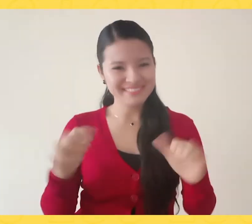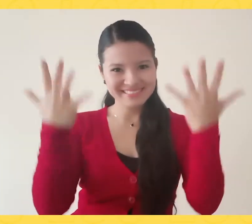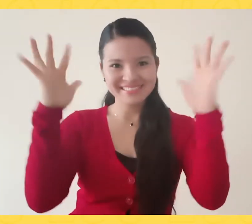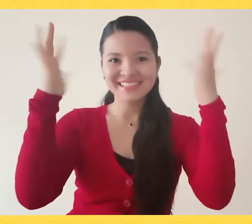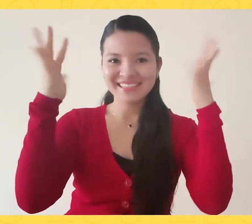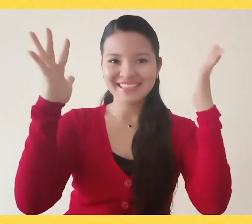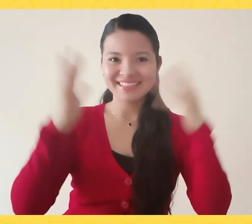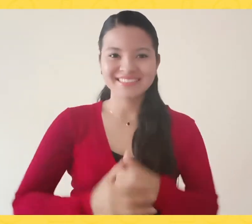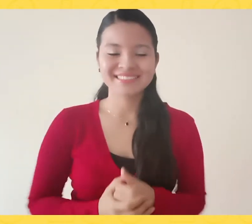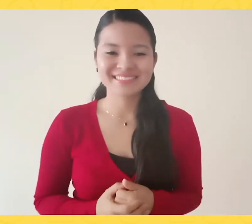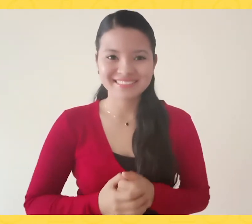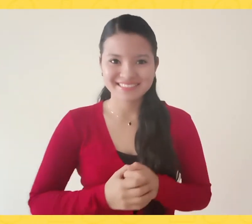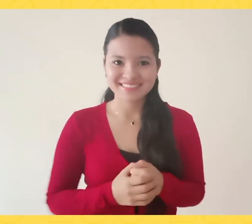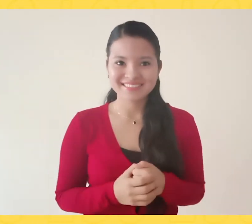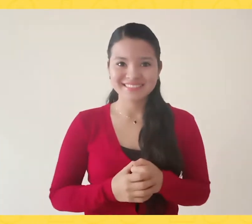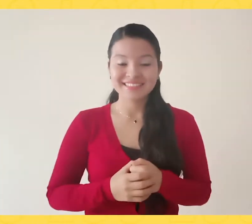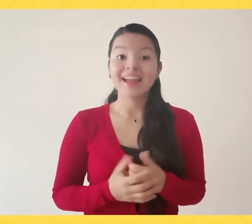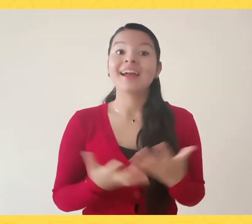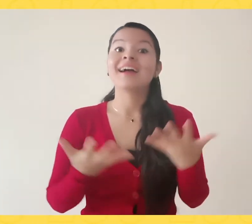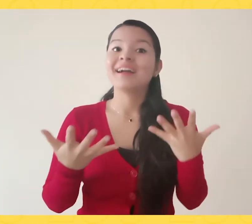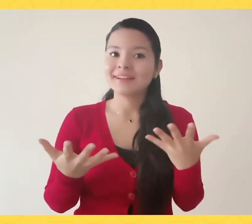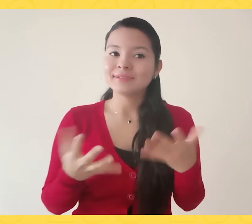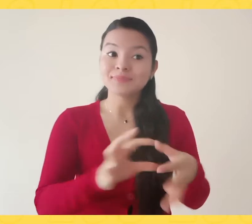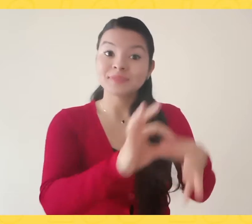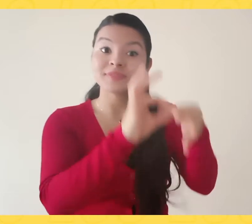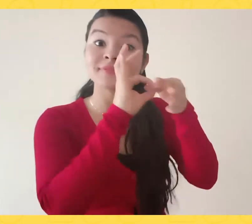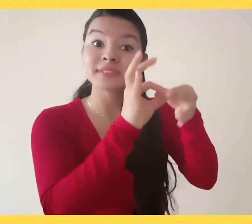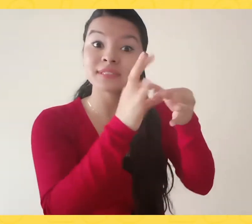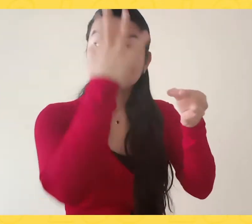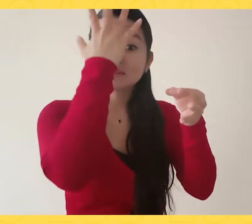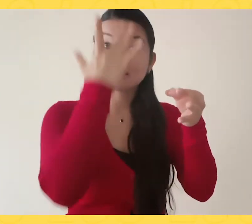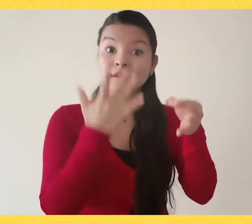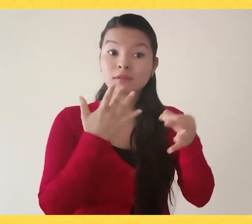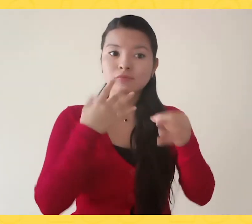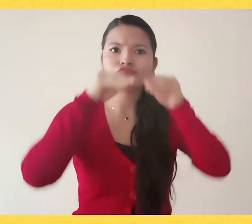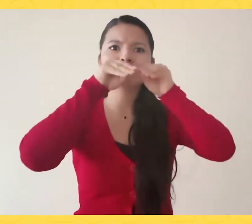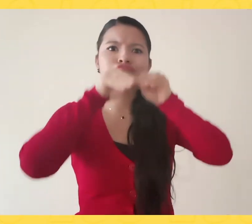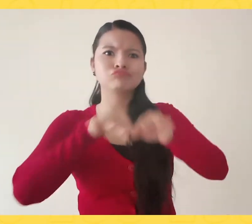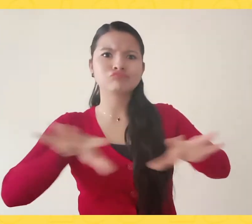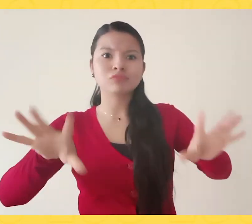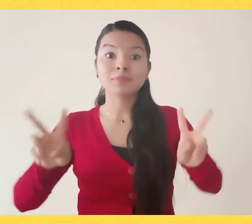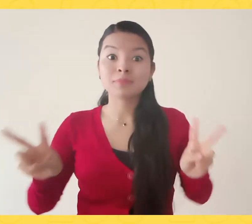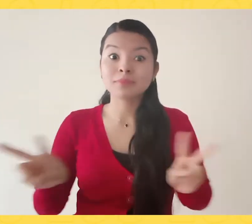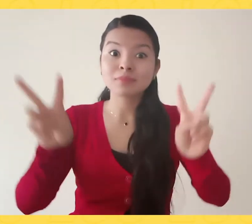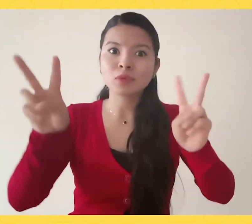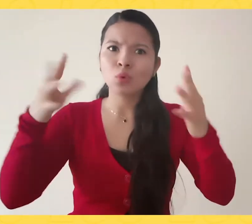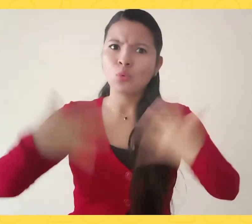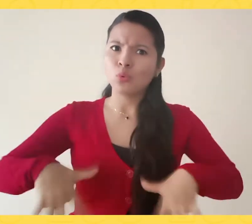Es por eso que en FENASCOL tendremos una transmisión en vivo durante todo el día.